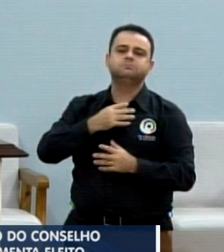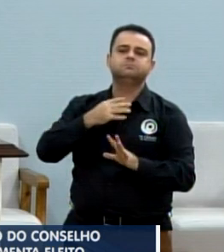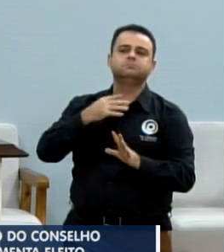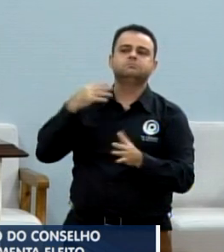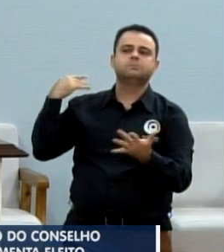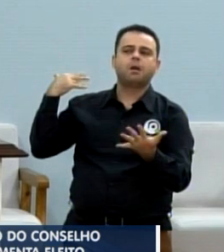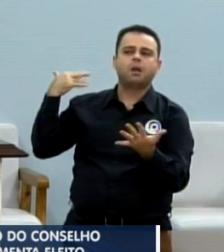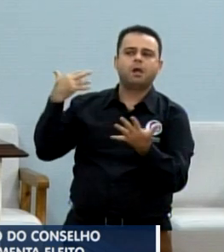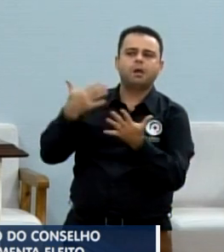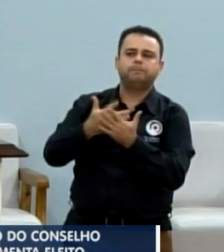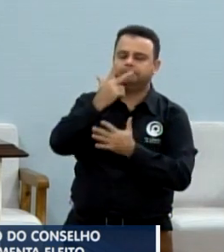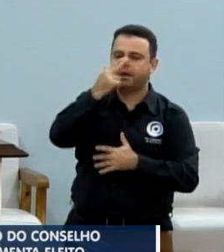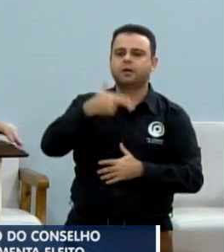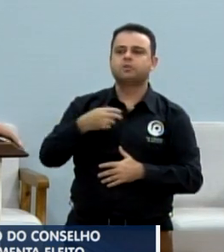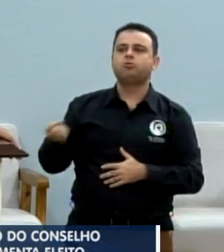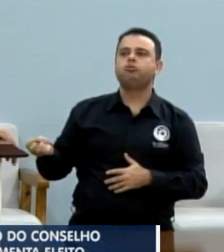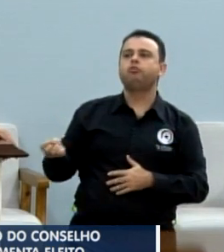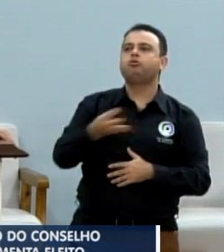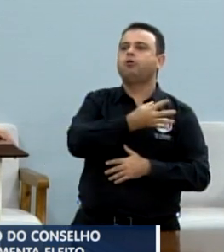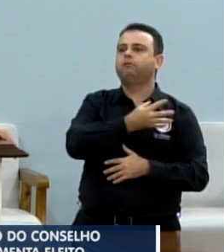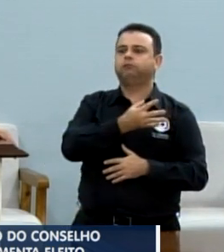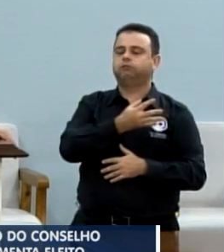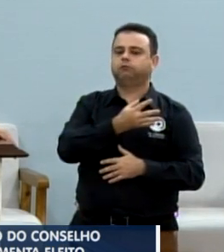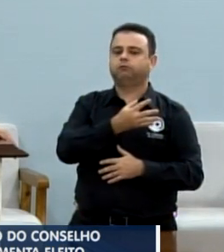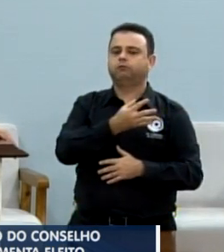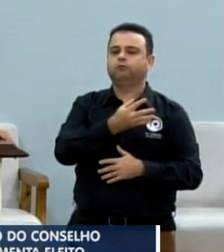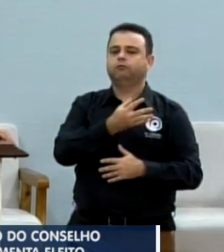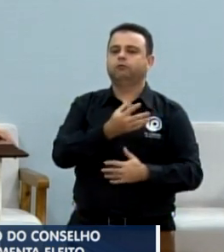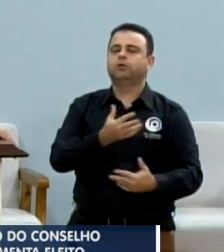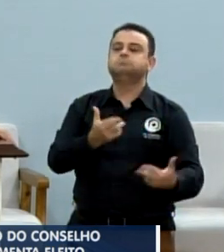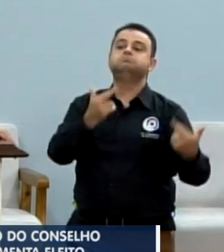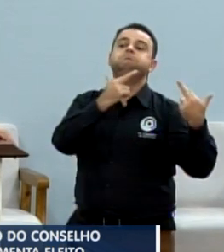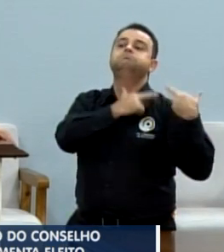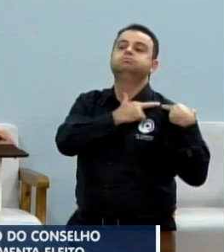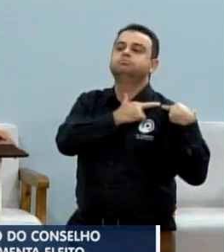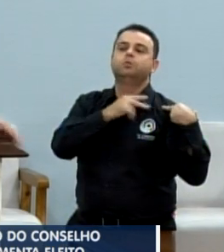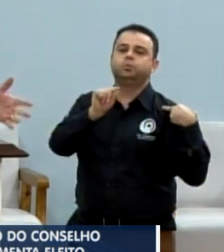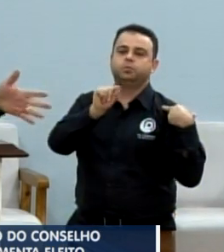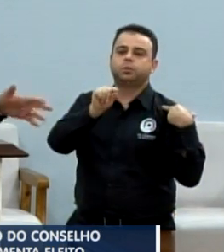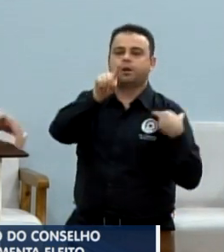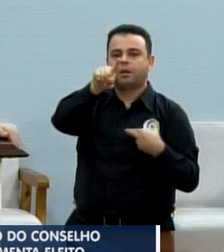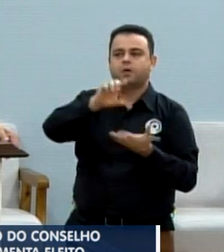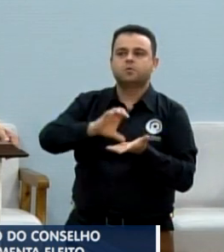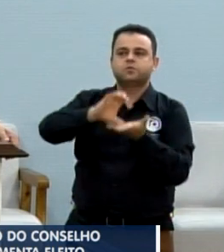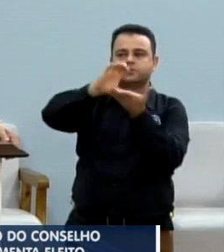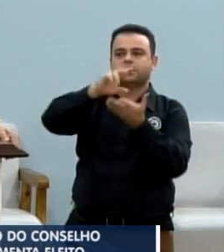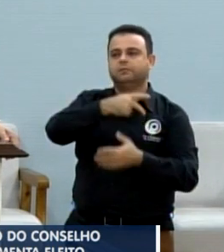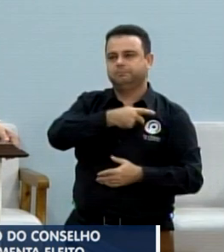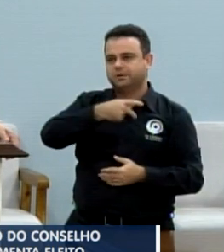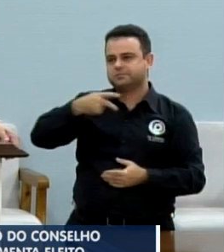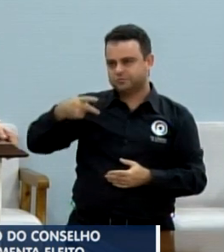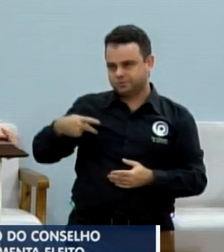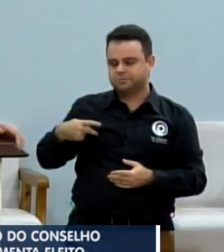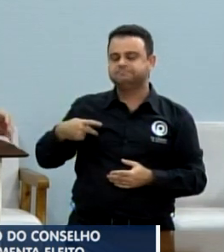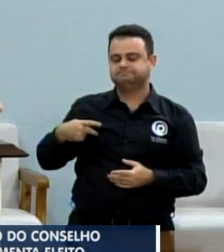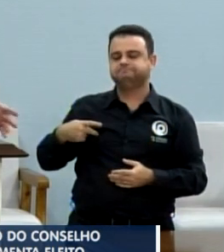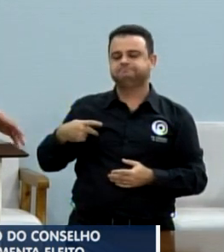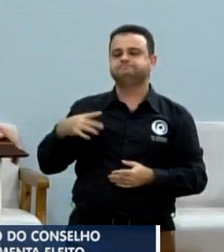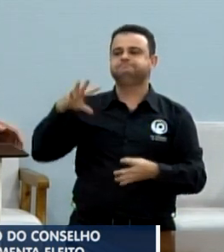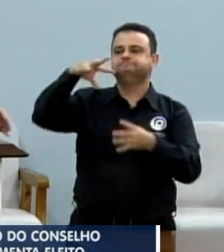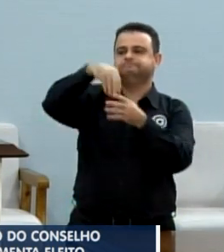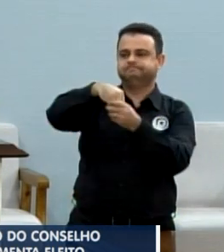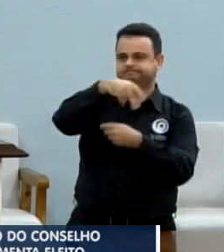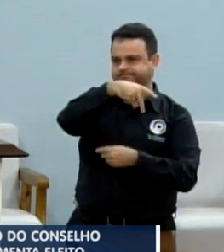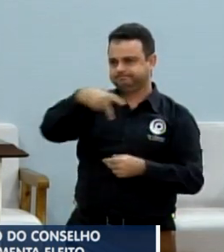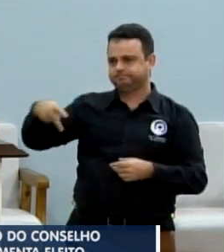missão que é ser presidente do conselho de pastores e também o pastor Fabiano deixa né, acho que a